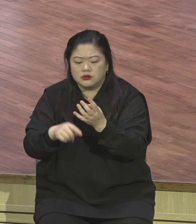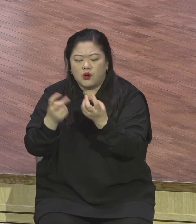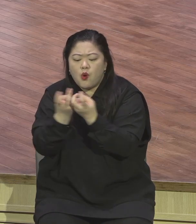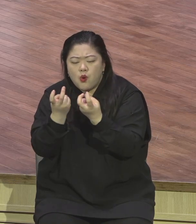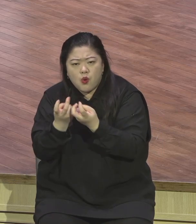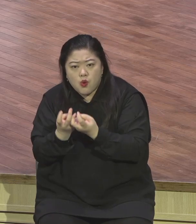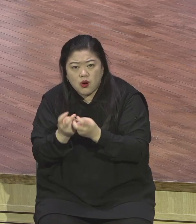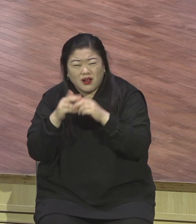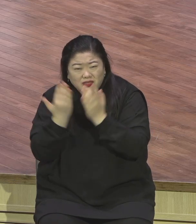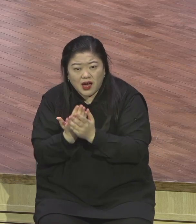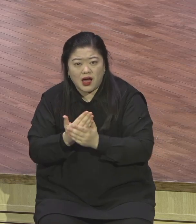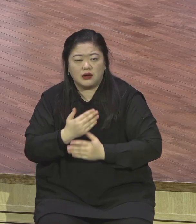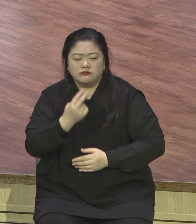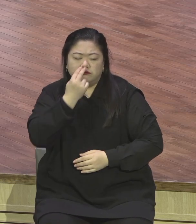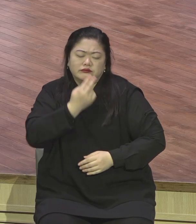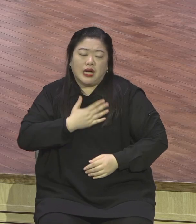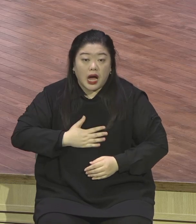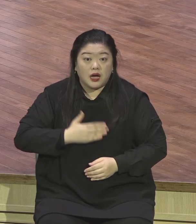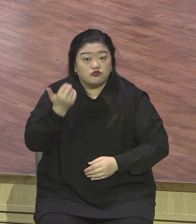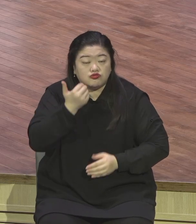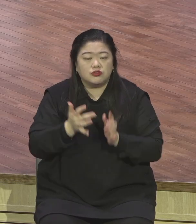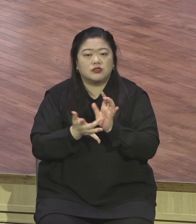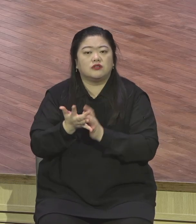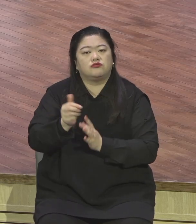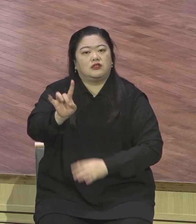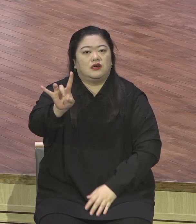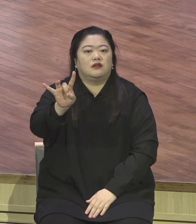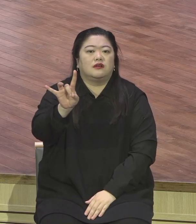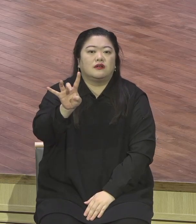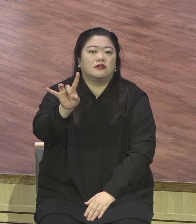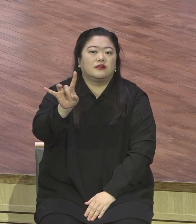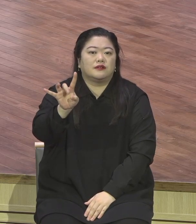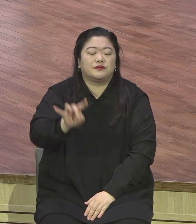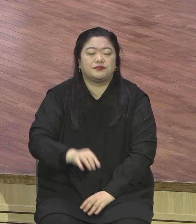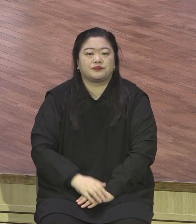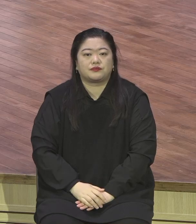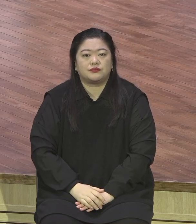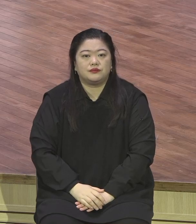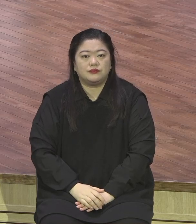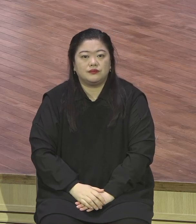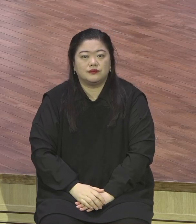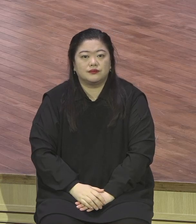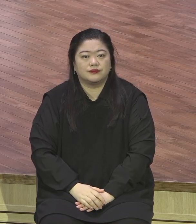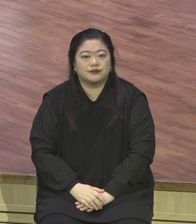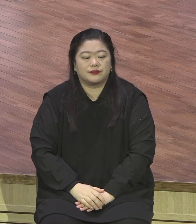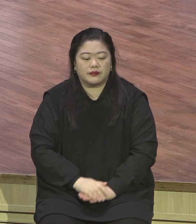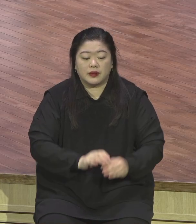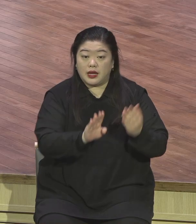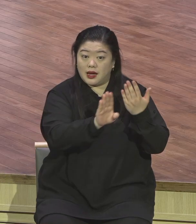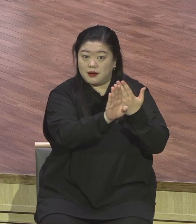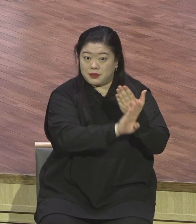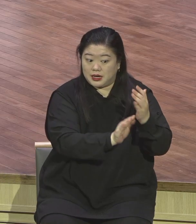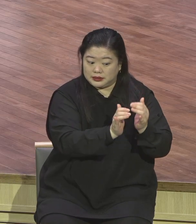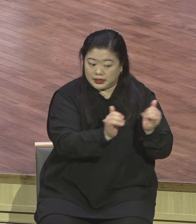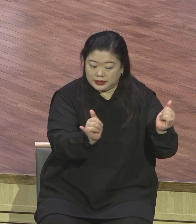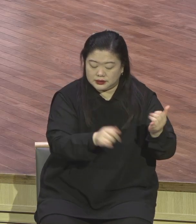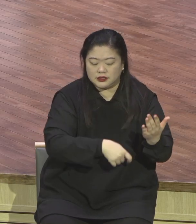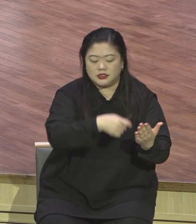밖에 없다. 라는 말씀이 그리고 바리새인과 세관들처럼 스스로 지혜롭다고